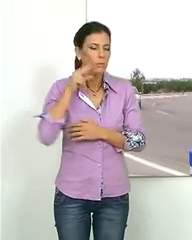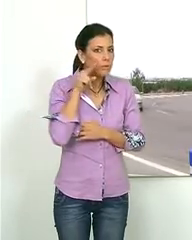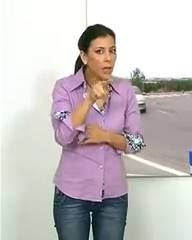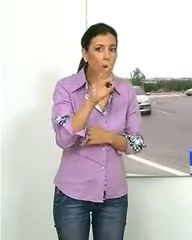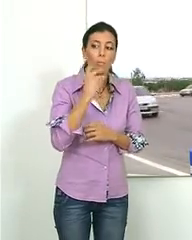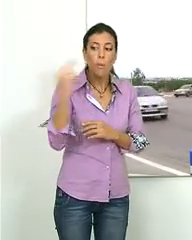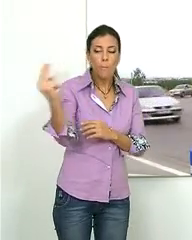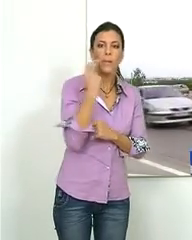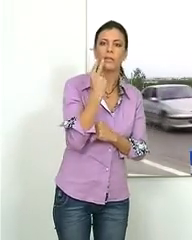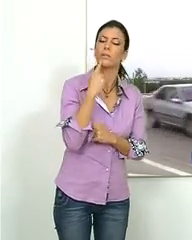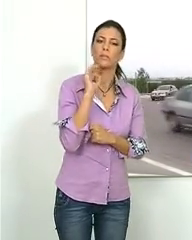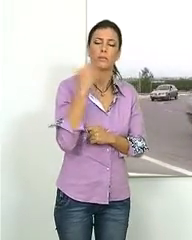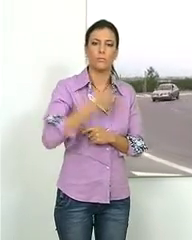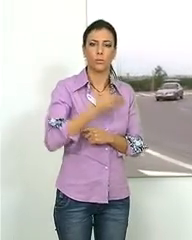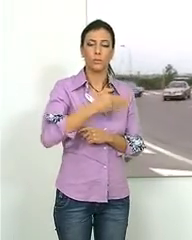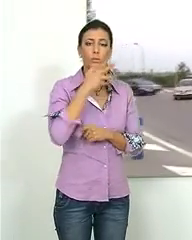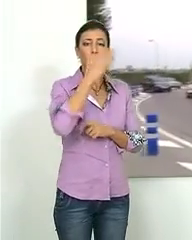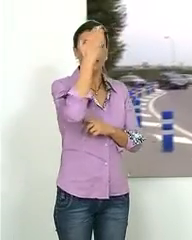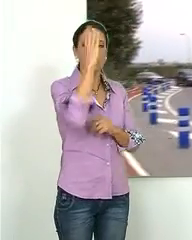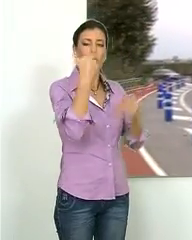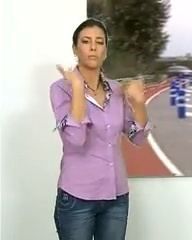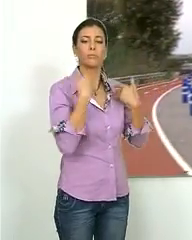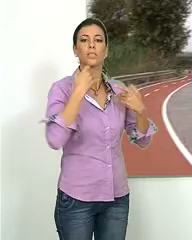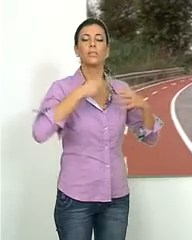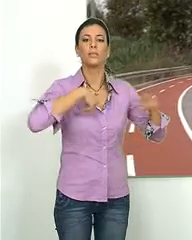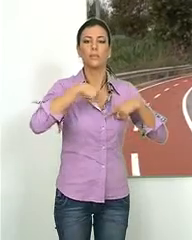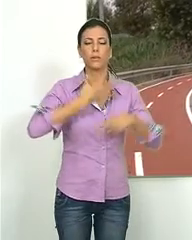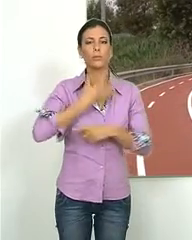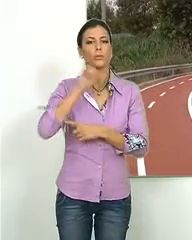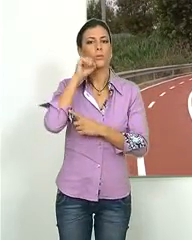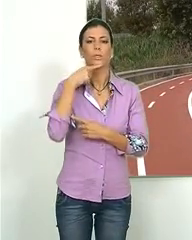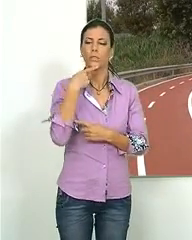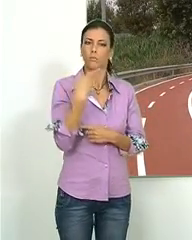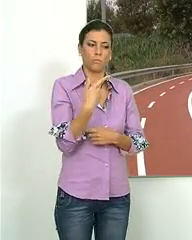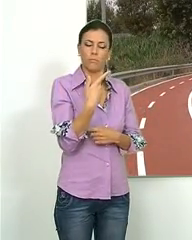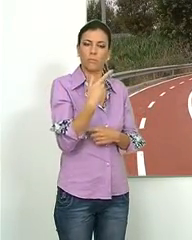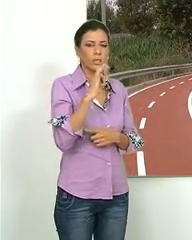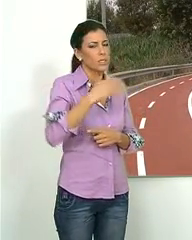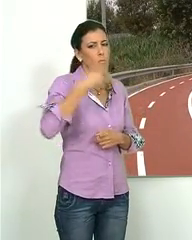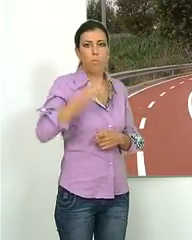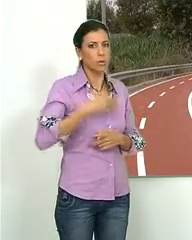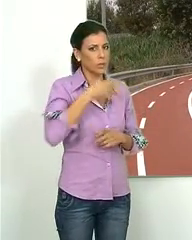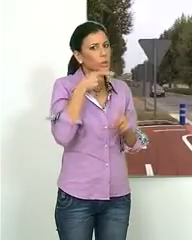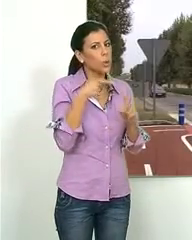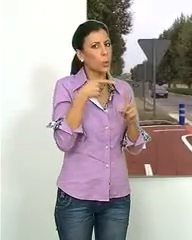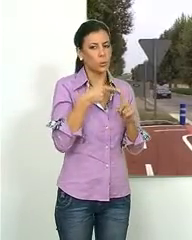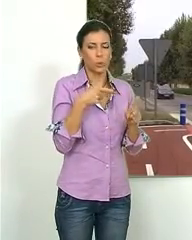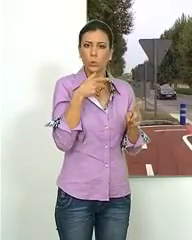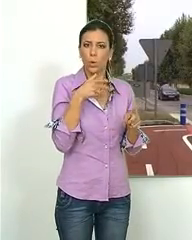ver cómo ser visto. El titular de tráfico del Ayuntamiento motileño ha recordado la importancia que tiene hacer uso de